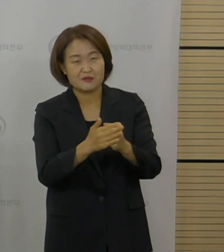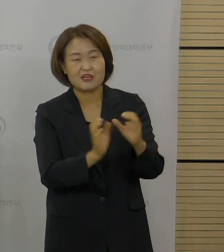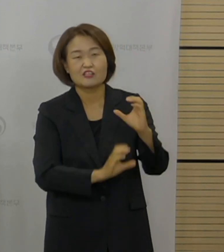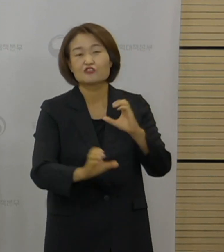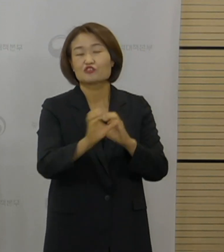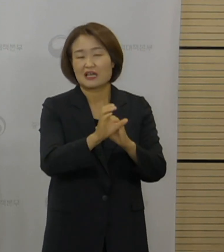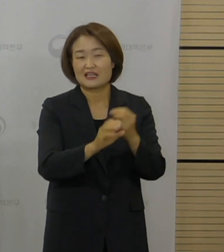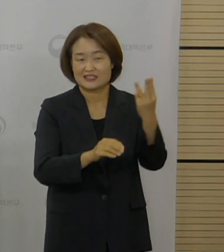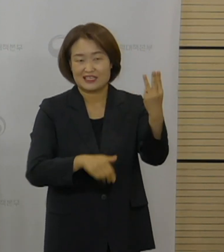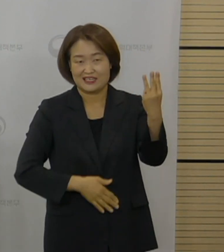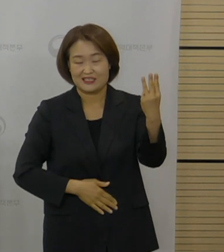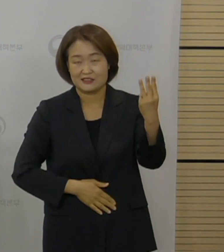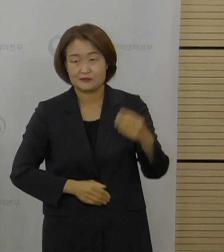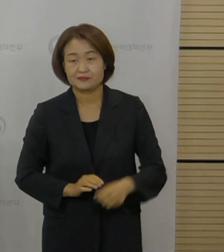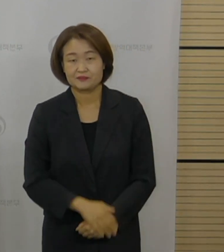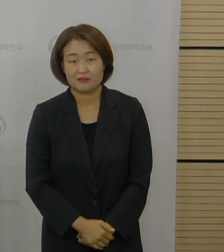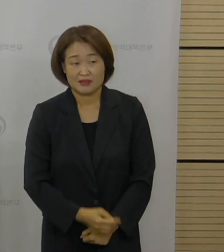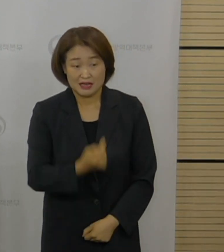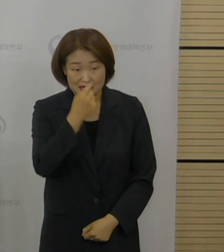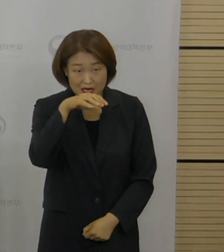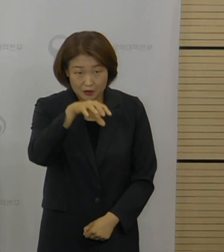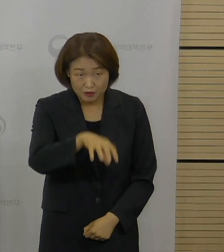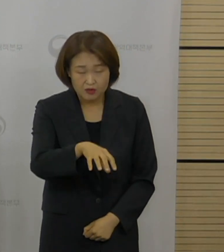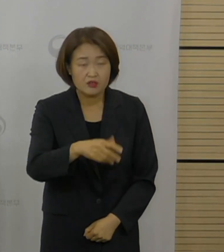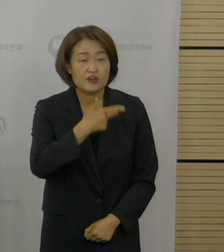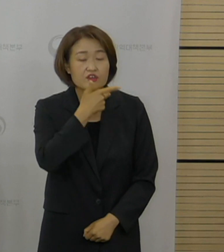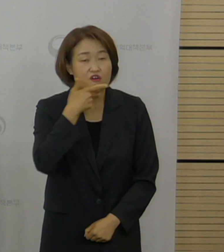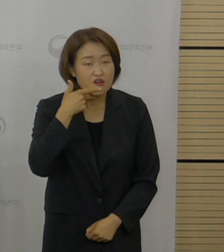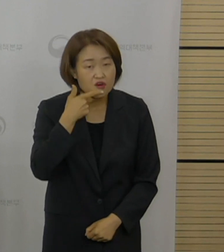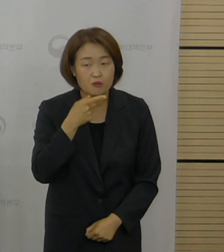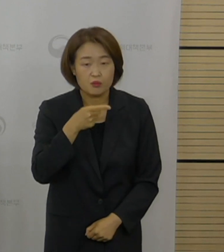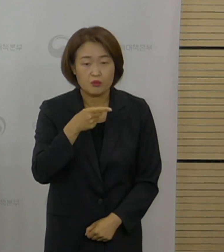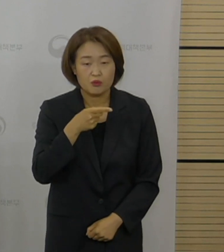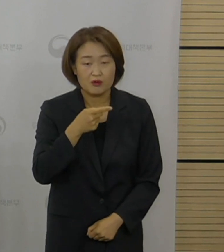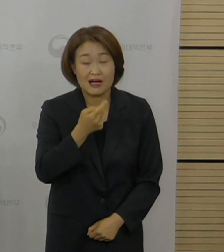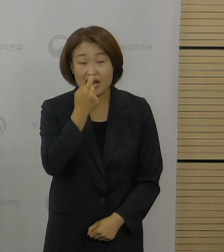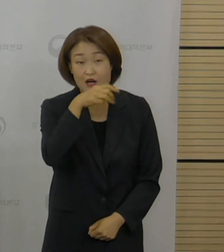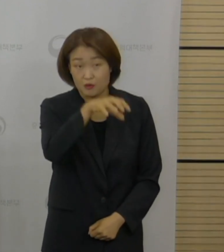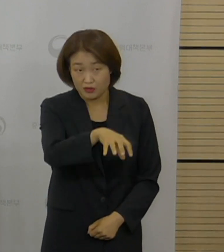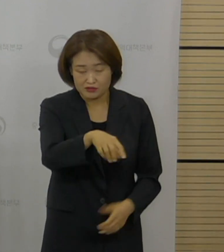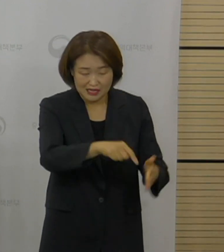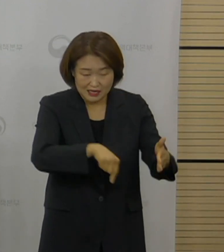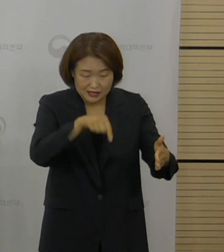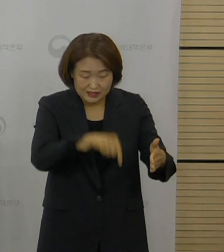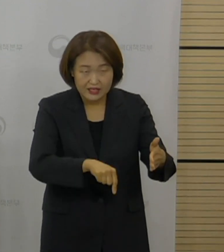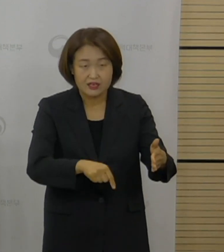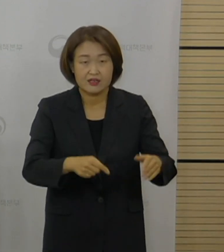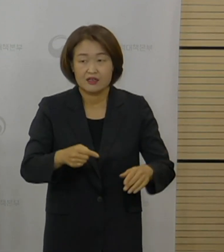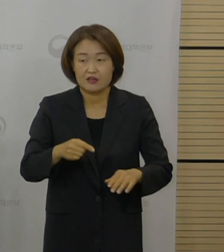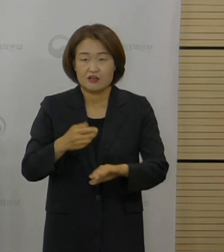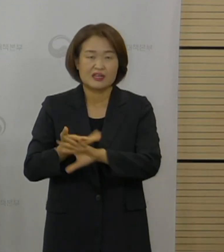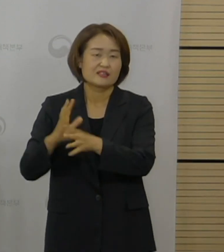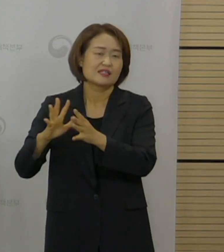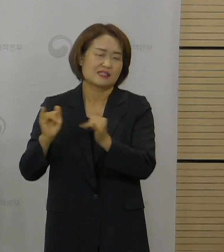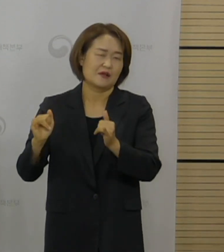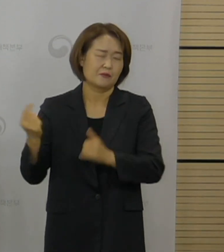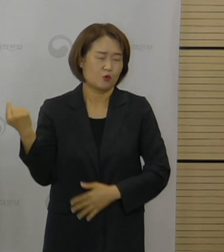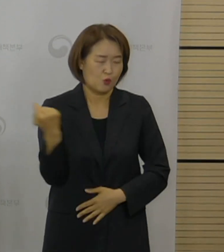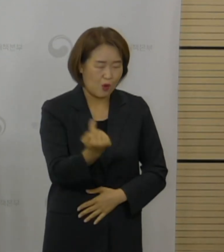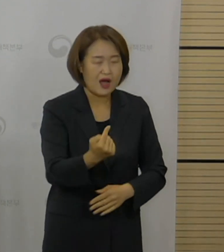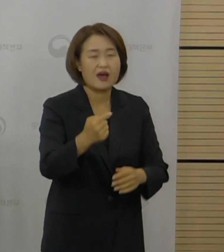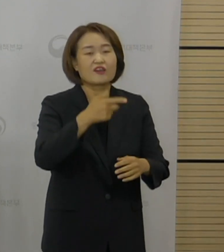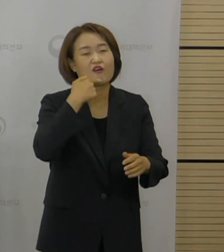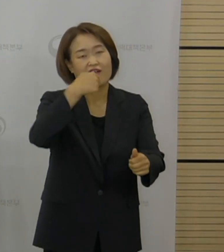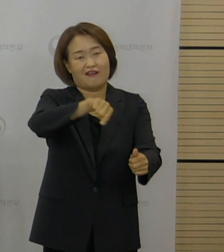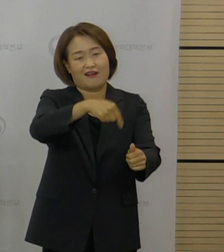해당 학원들은 영어, 원어민 강사가 주로 이제 영어를 가르치는